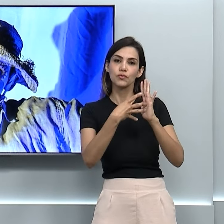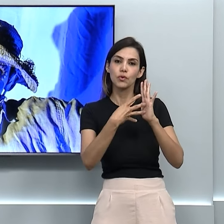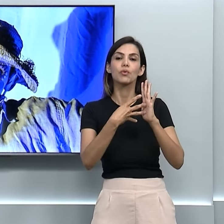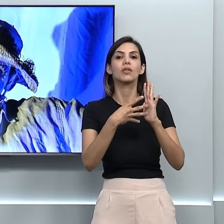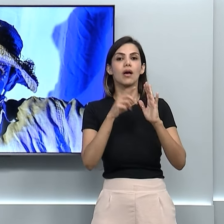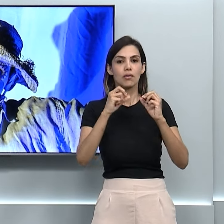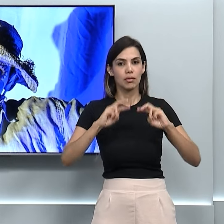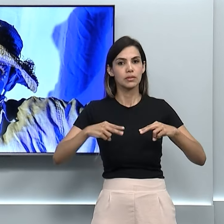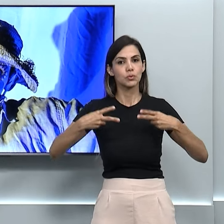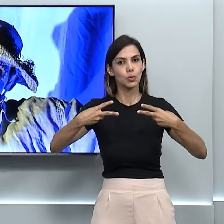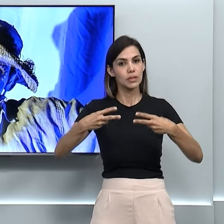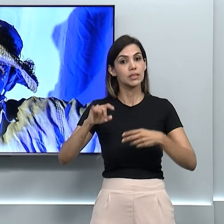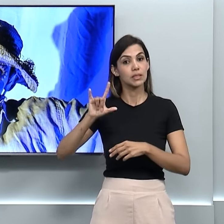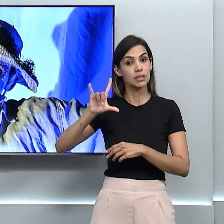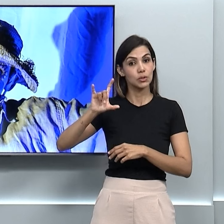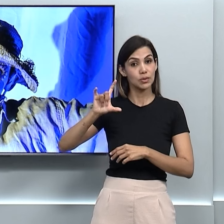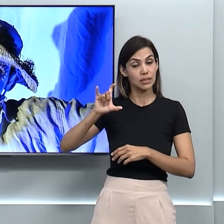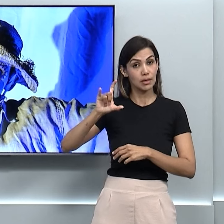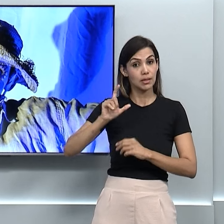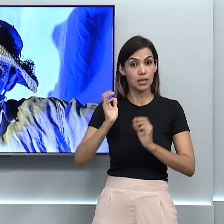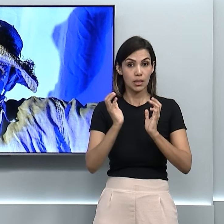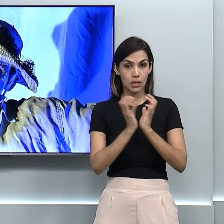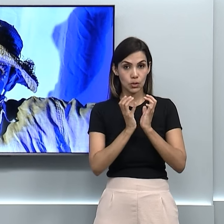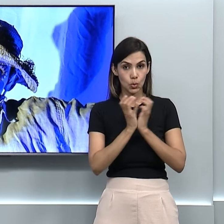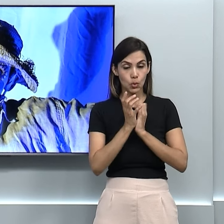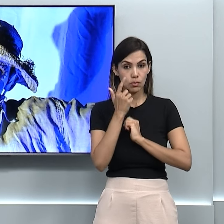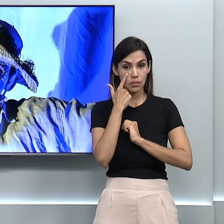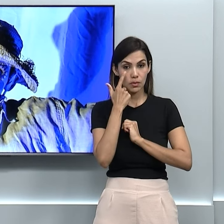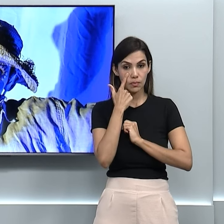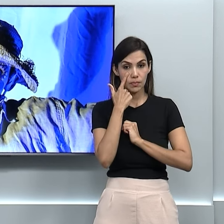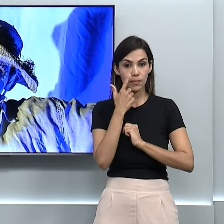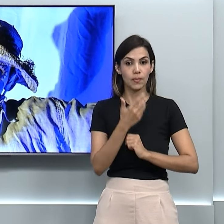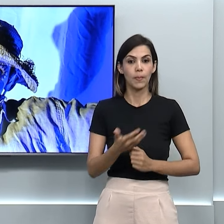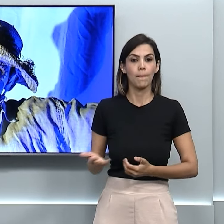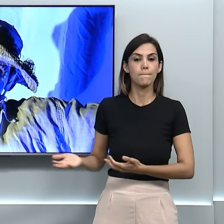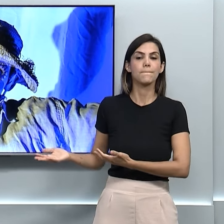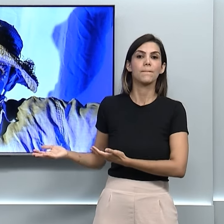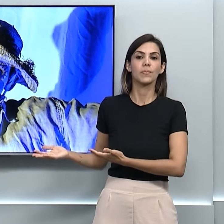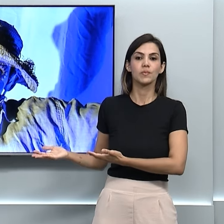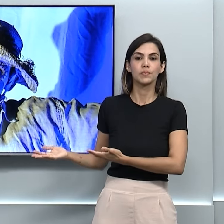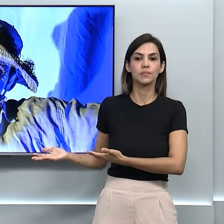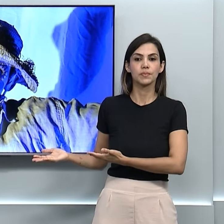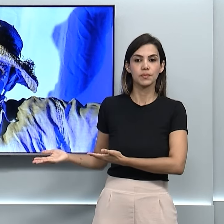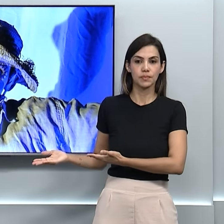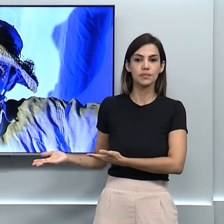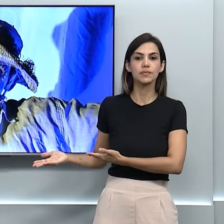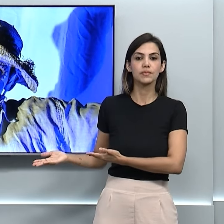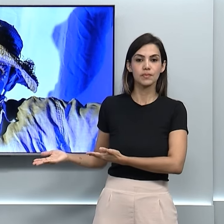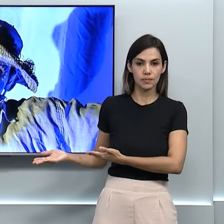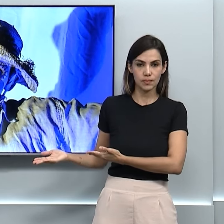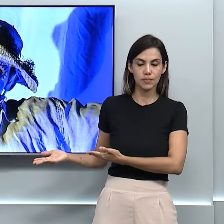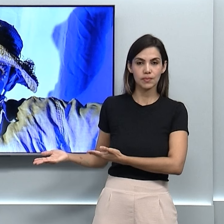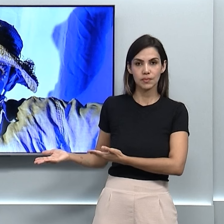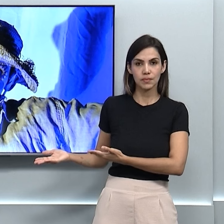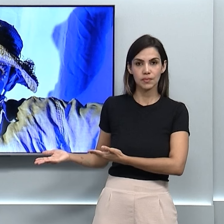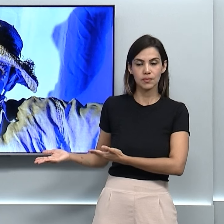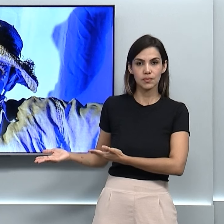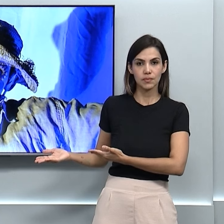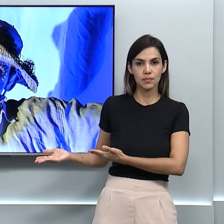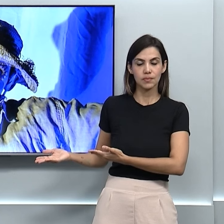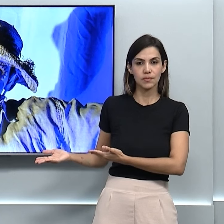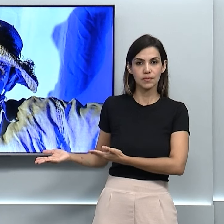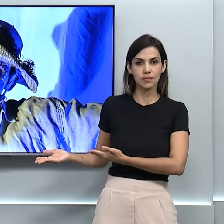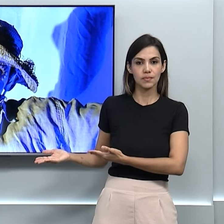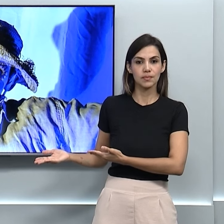no link lá do Instagram da companhia, que é o arroba Cia Corpo na Contramão, sem o tio, como está aqui